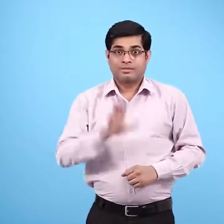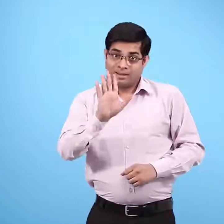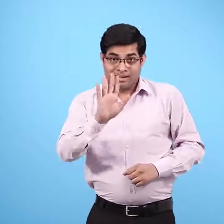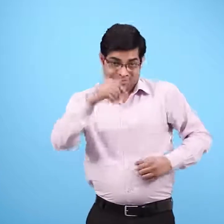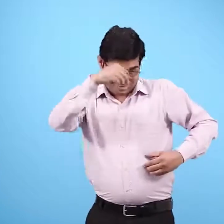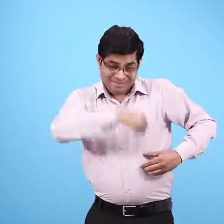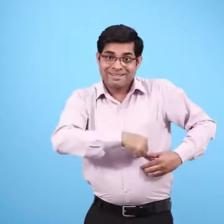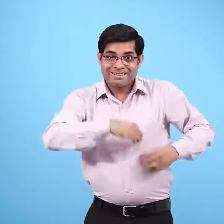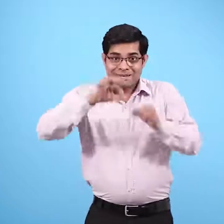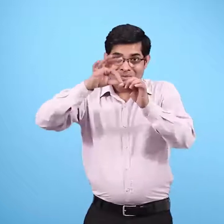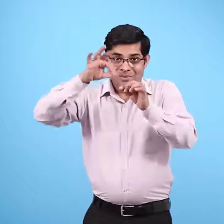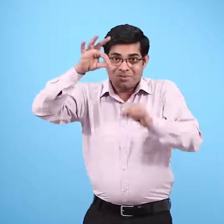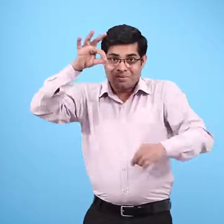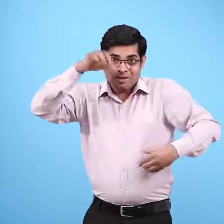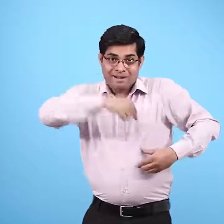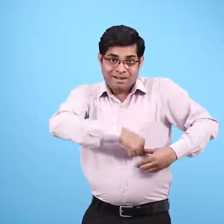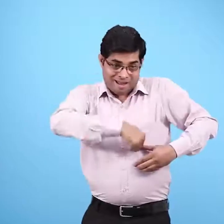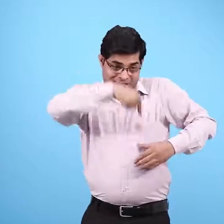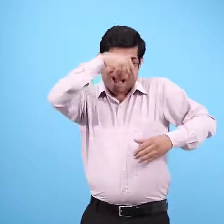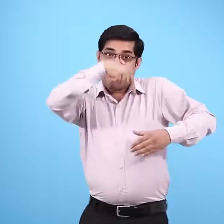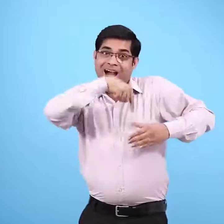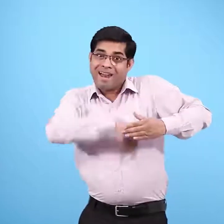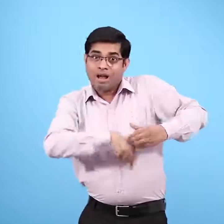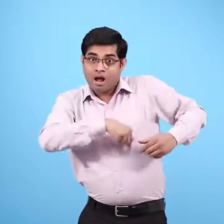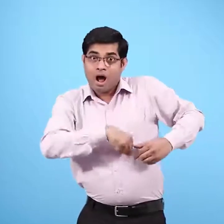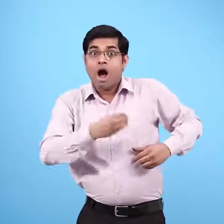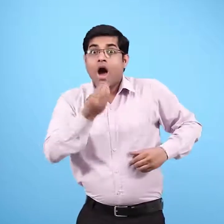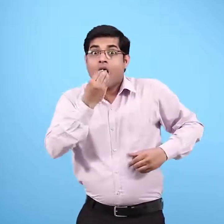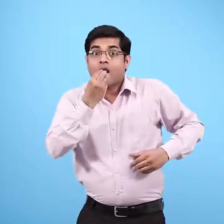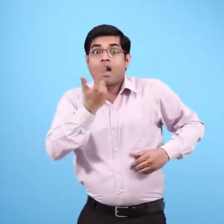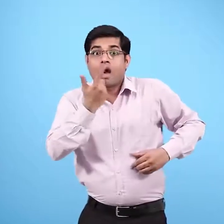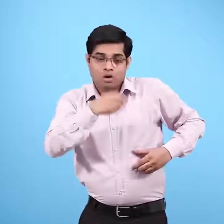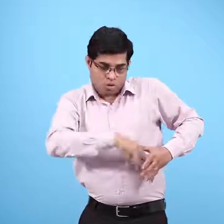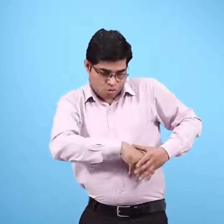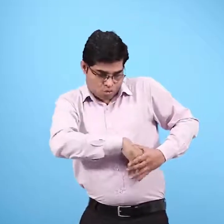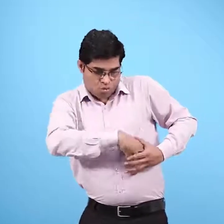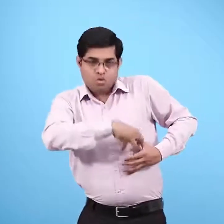छेद में ट्यूब डाल कर पेट का खाना भी बाहर निकाला जा सकता था